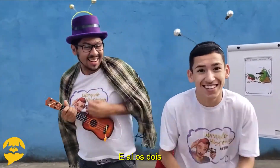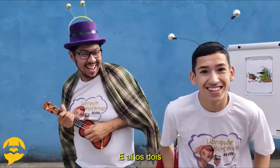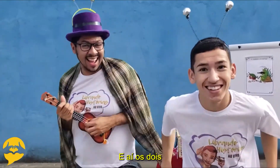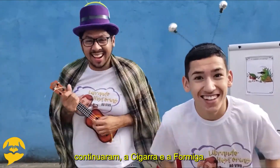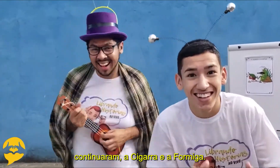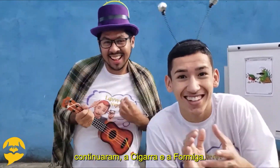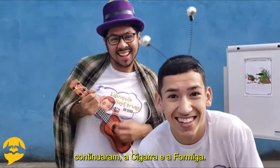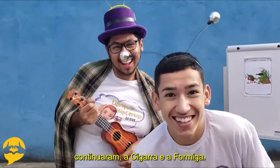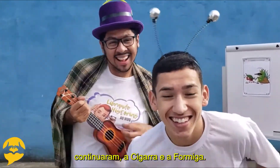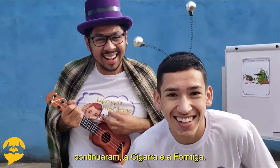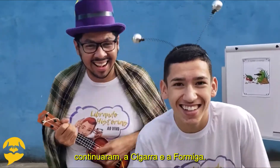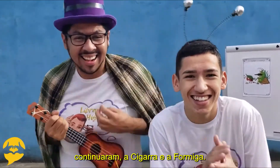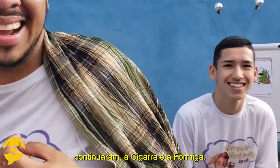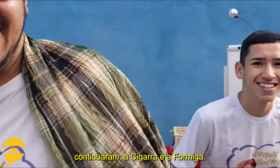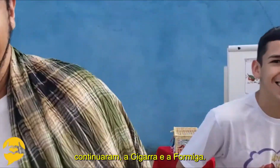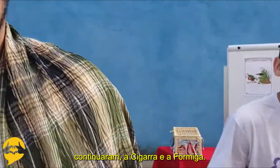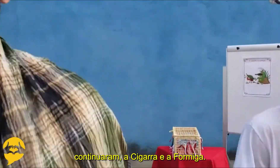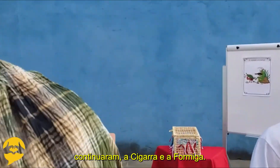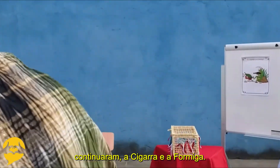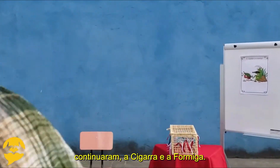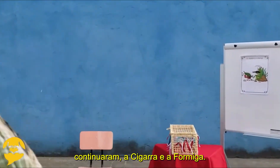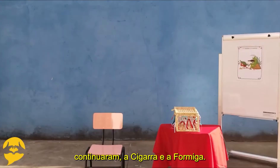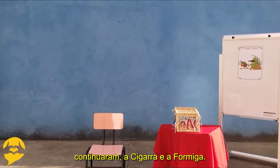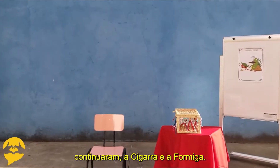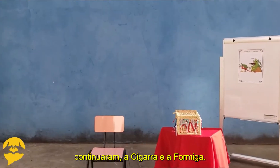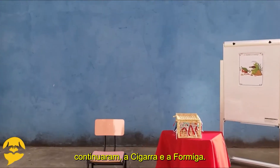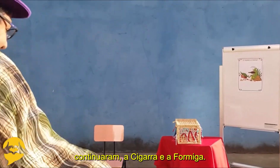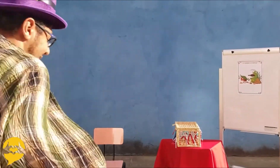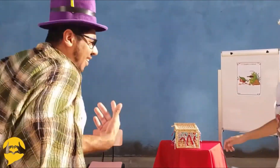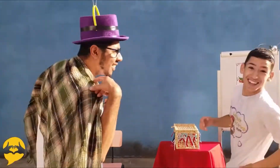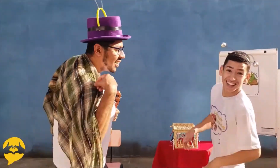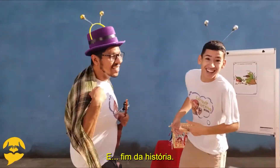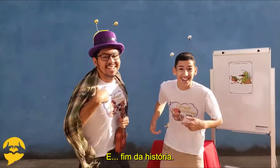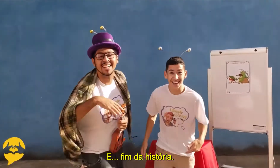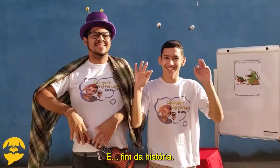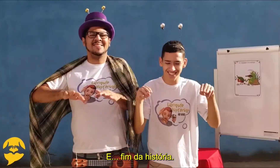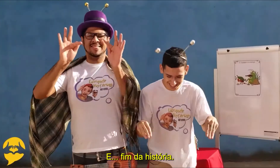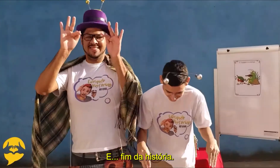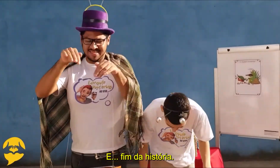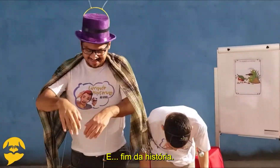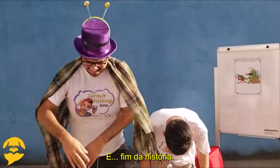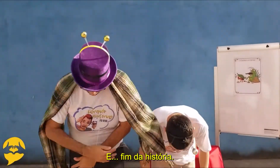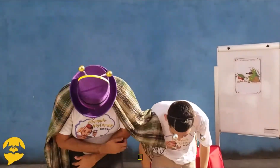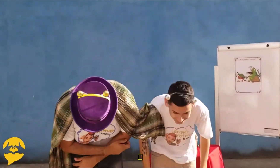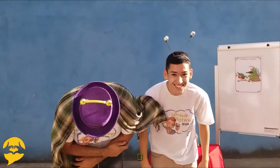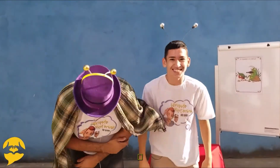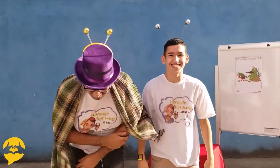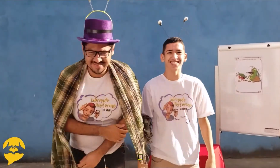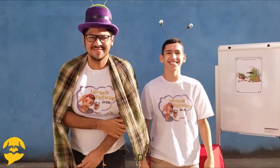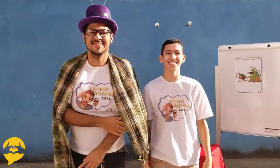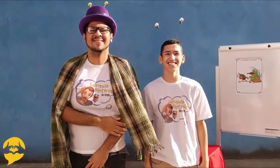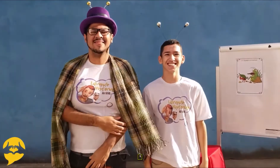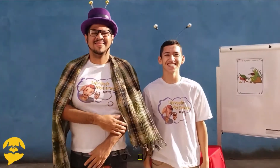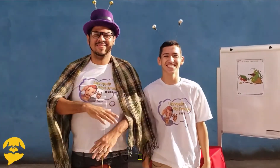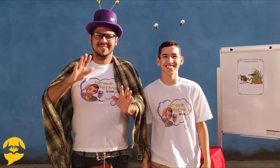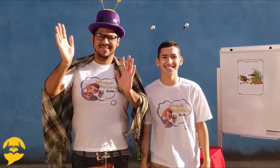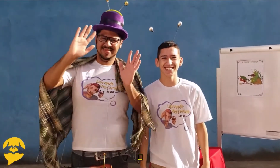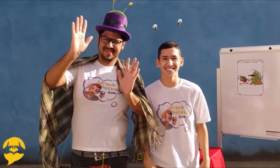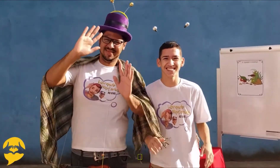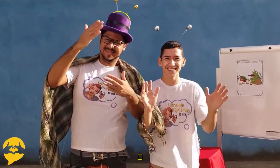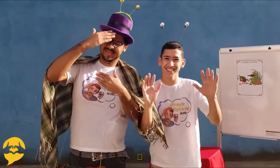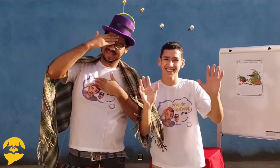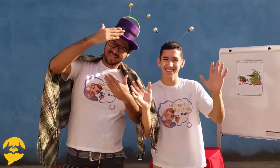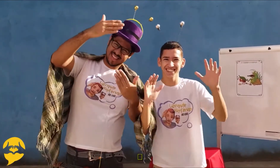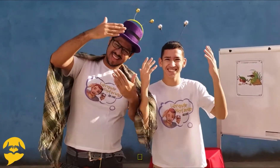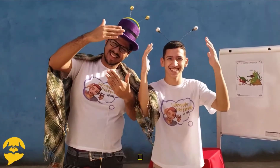E aí os dois continuaram, né? A cigarra e a formiga. E fim da história. Os dois inclinam-se em agradecimento.